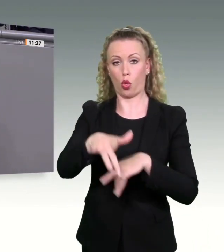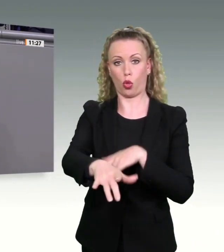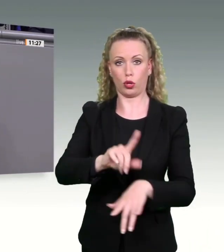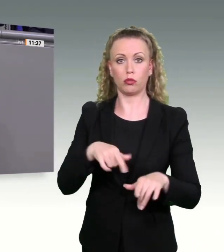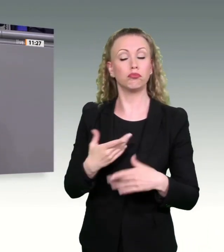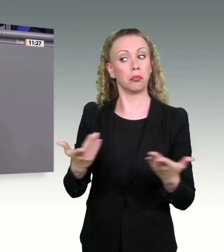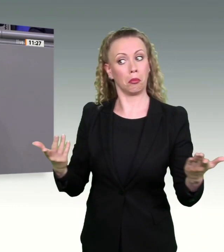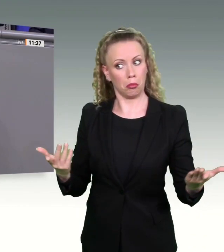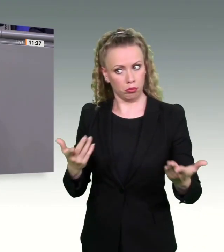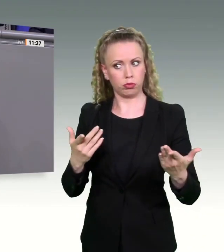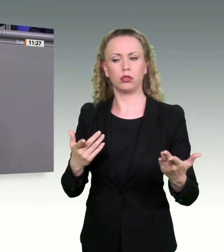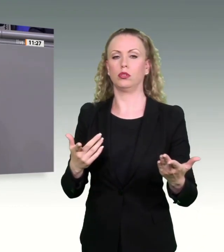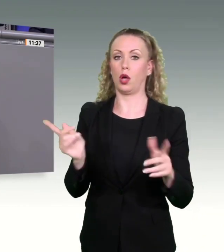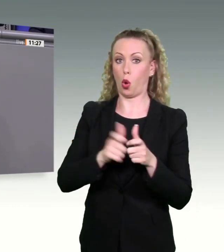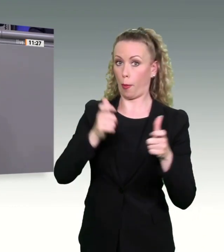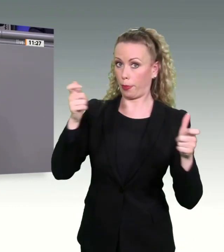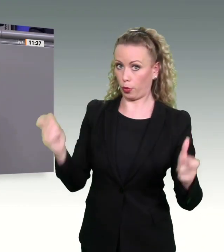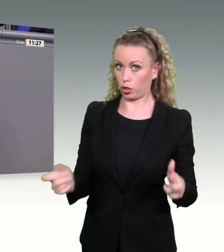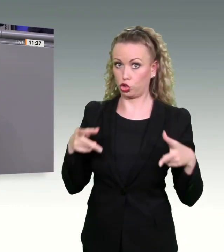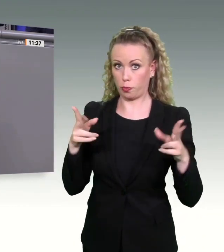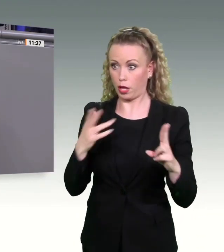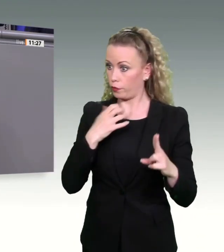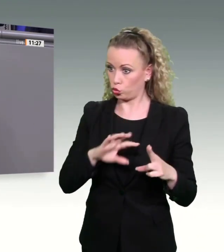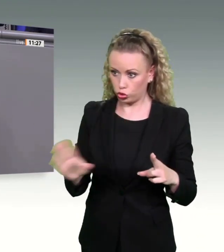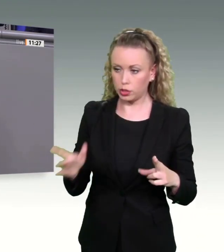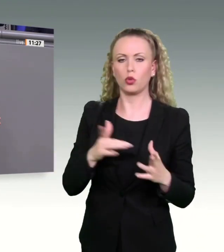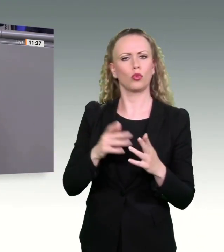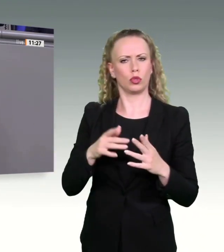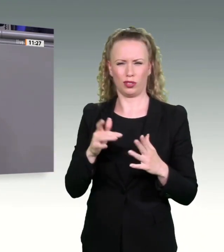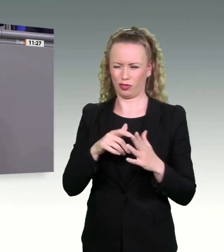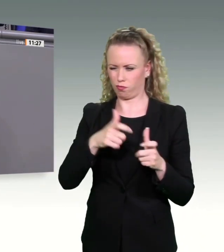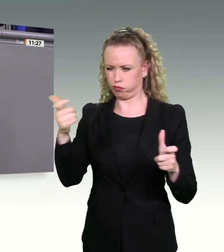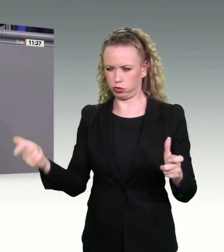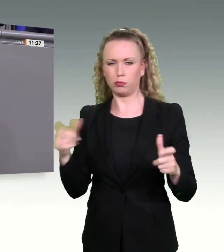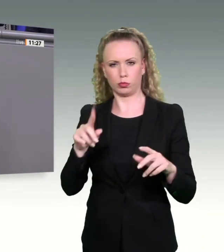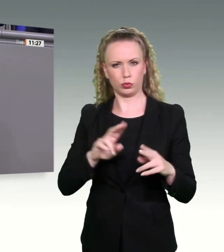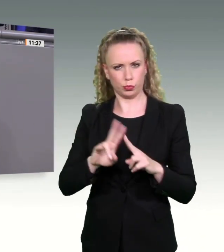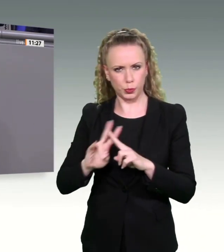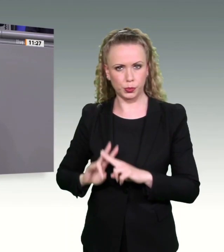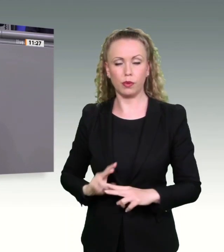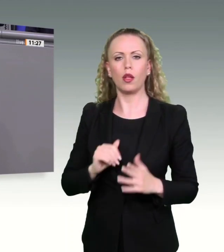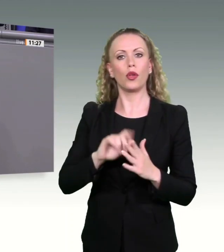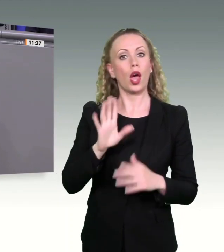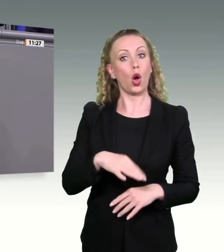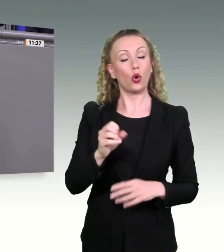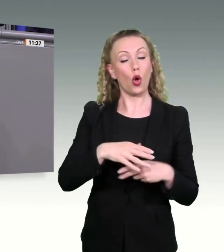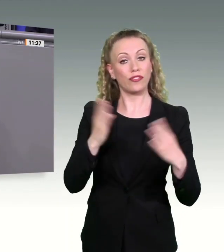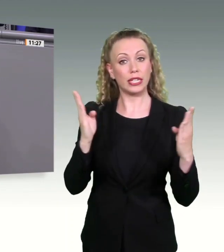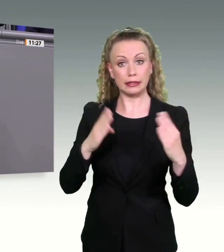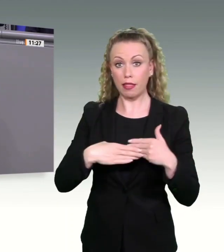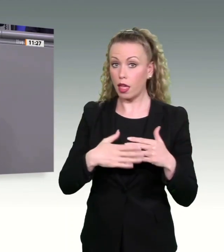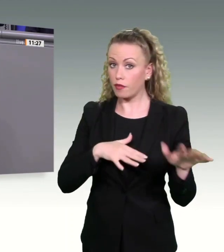der Last des Verkehrs zusammenbrechen und damit es weniger Verkehr gibt, soll noch ÖPNV und Schieneninfrastruktur ausgebaut werden.